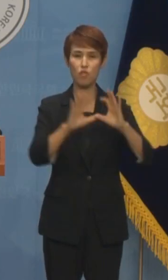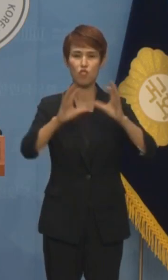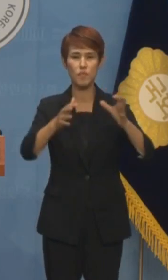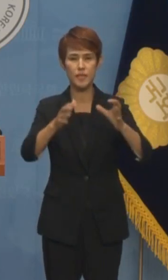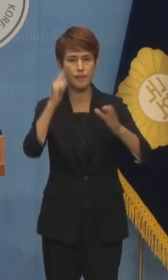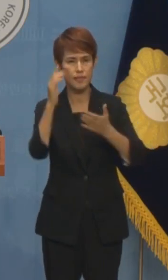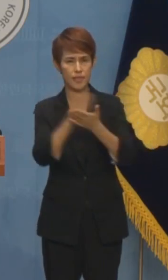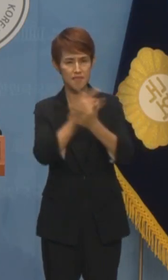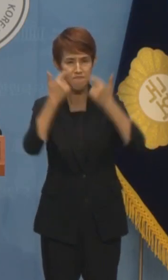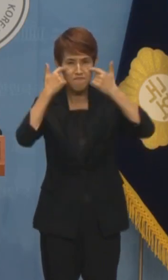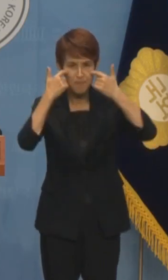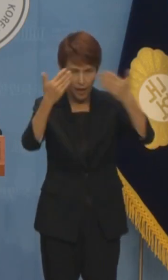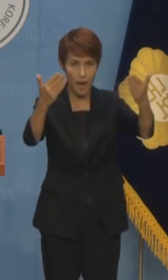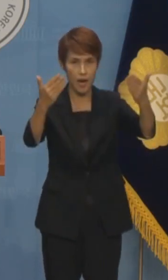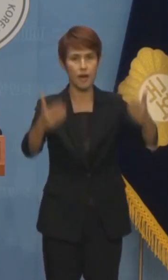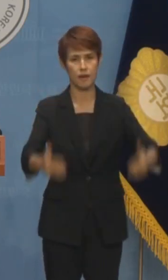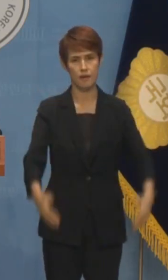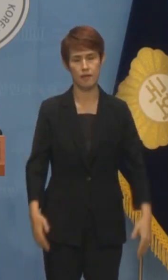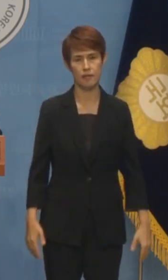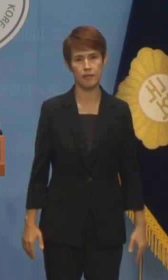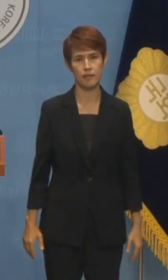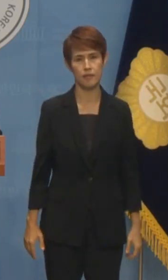판단은 더 선명해졌습니다.